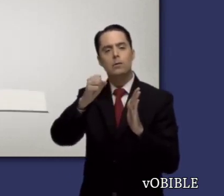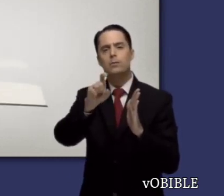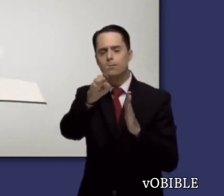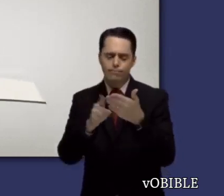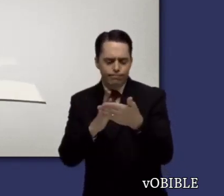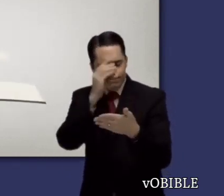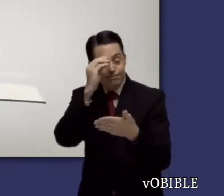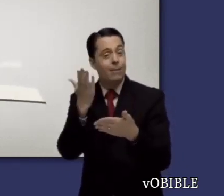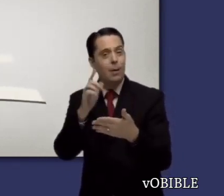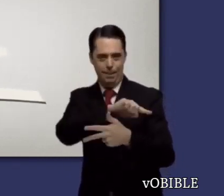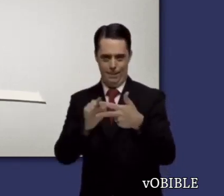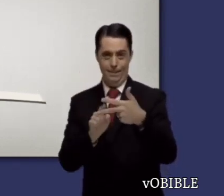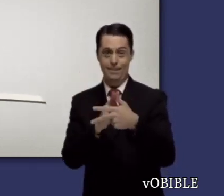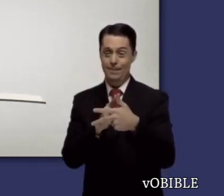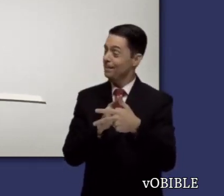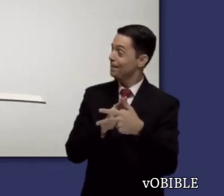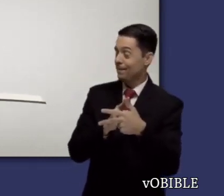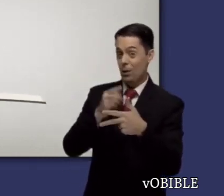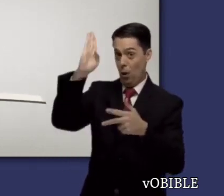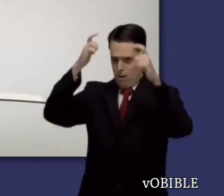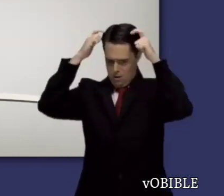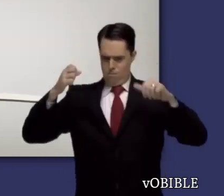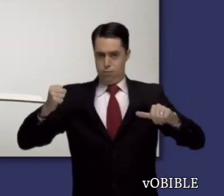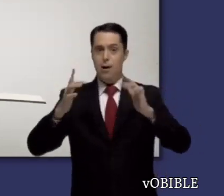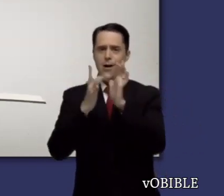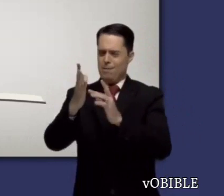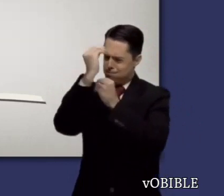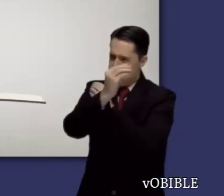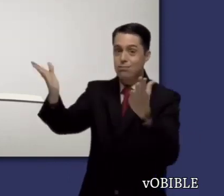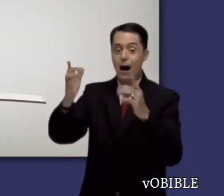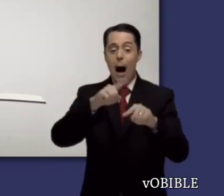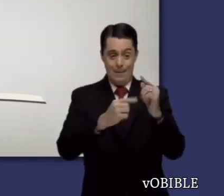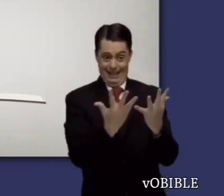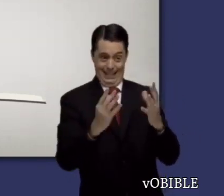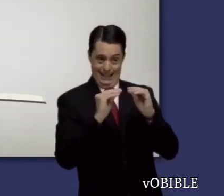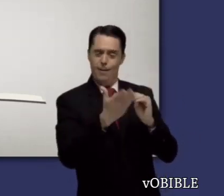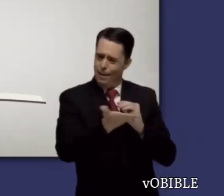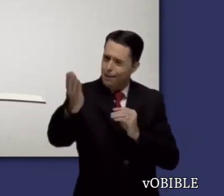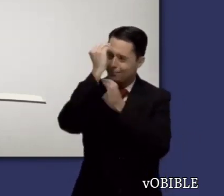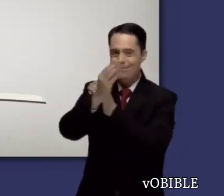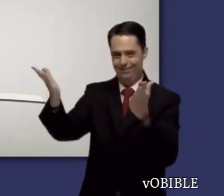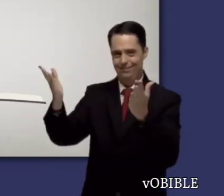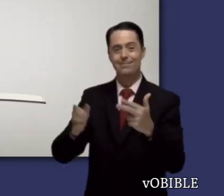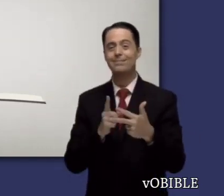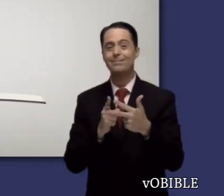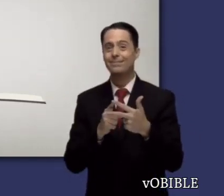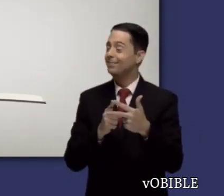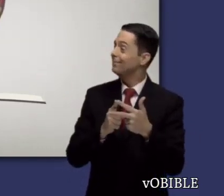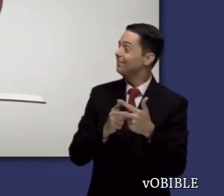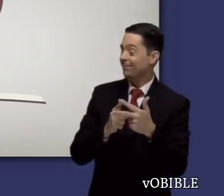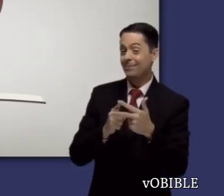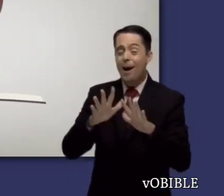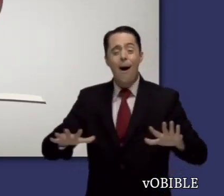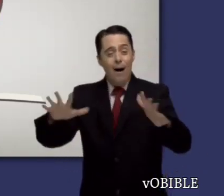Cuando lea este evangelio, fíjese en cómo Jesús predicó con celo el mensaje del reino y capacitó a otros para hacer lo